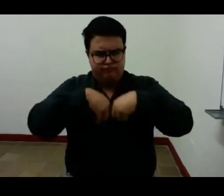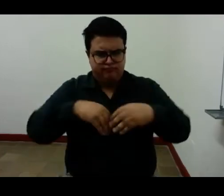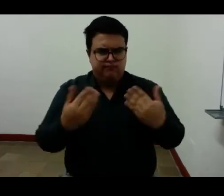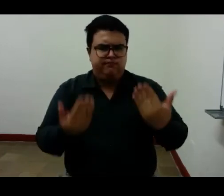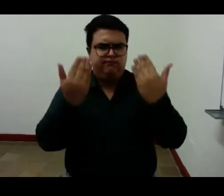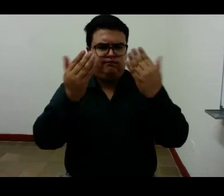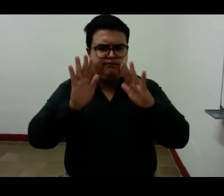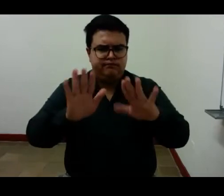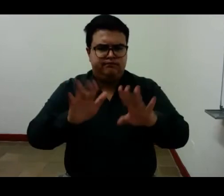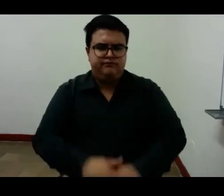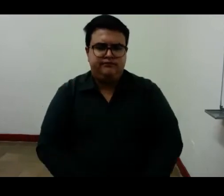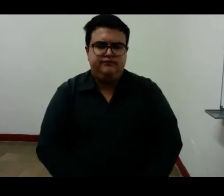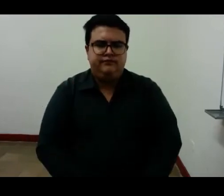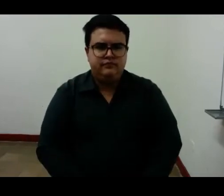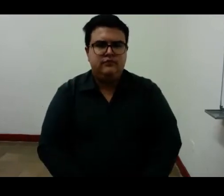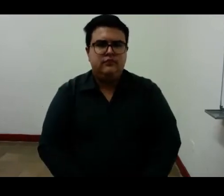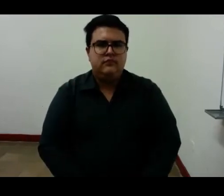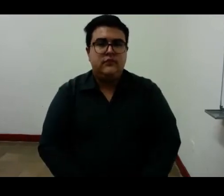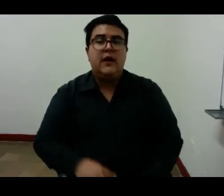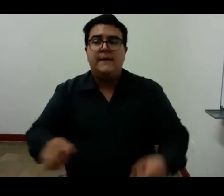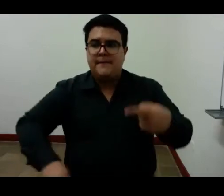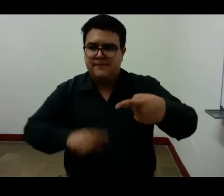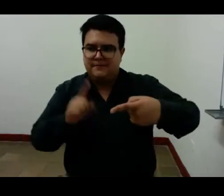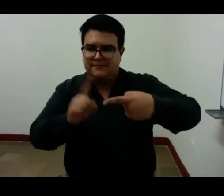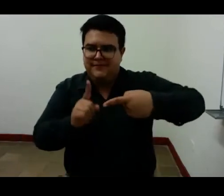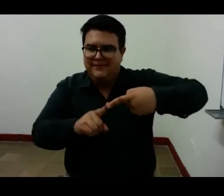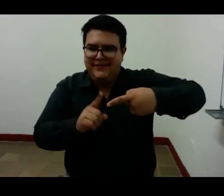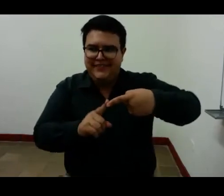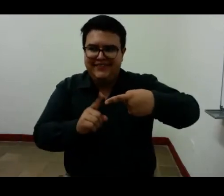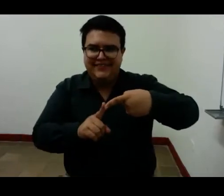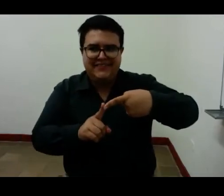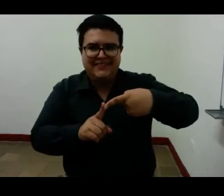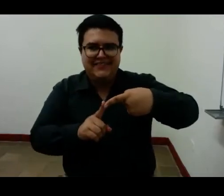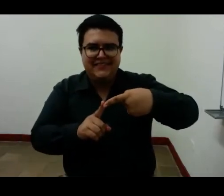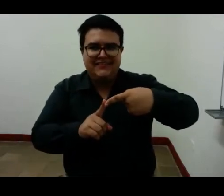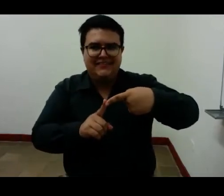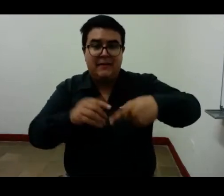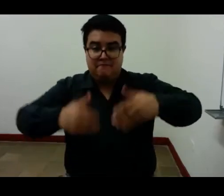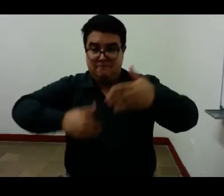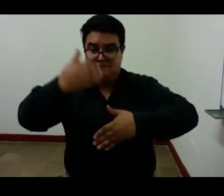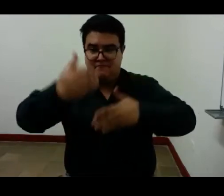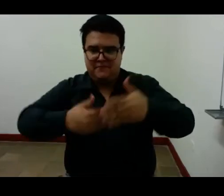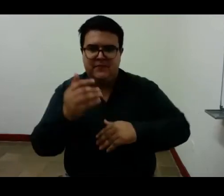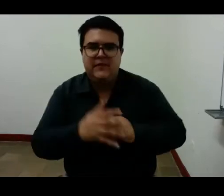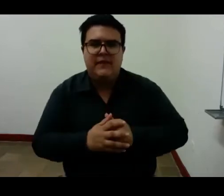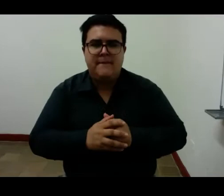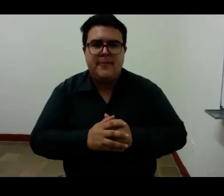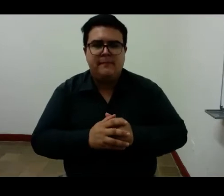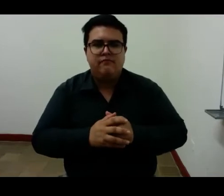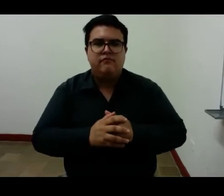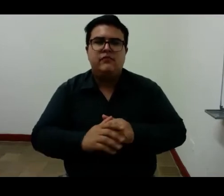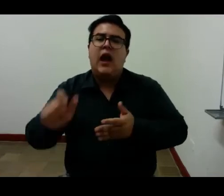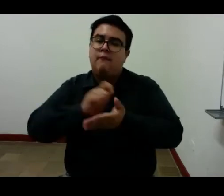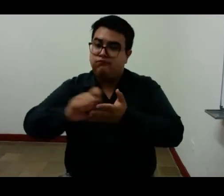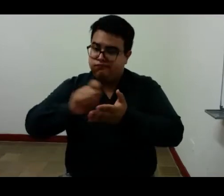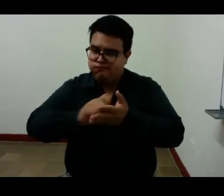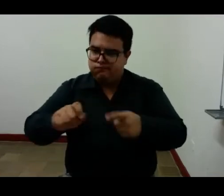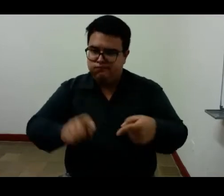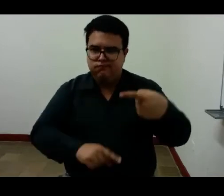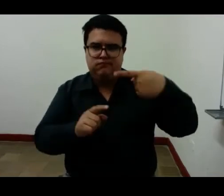Número 1 Empieza así. Apunte número 1.